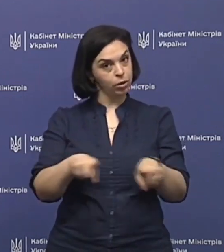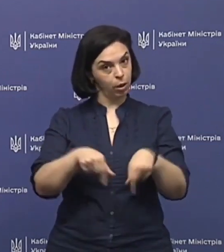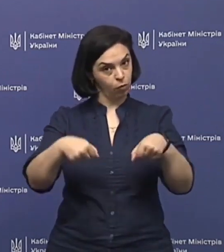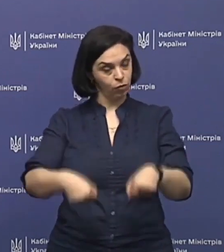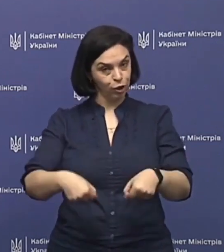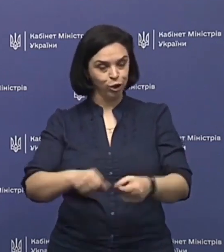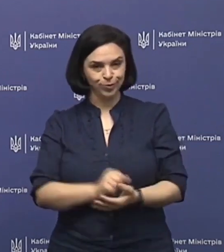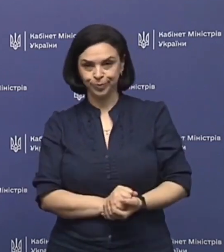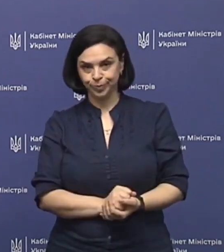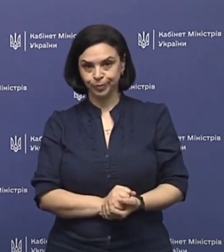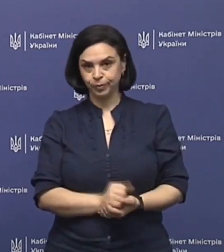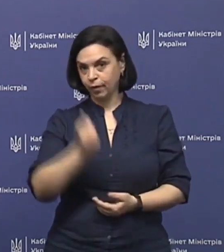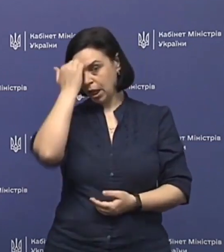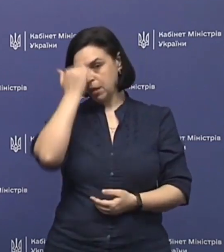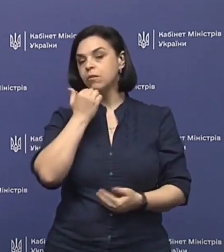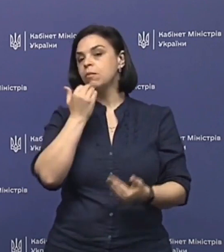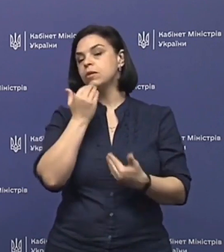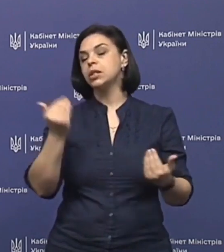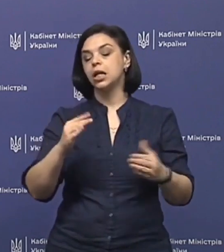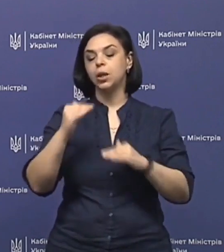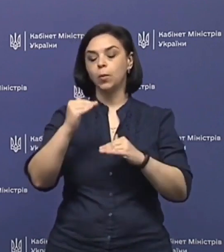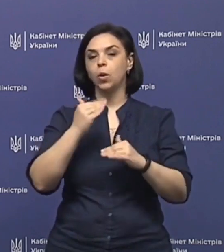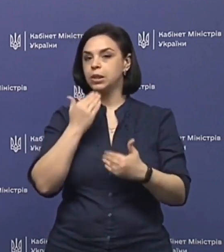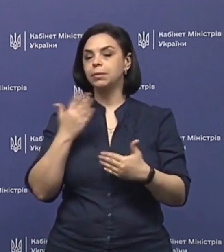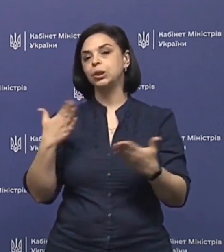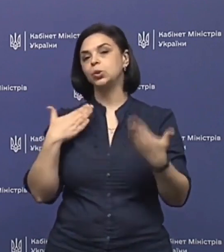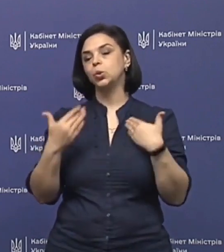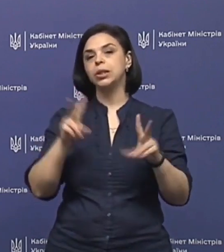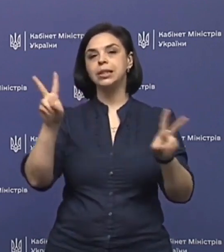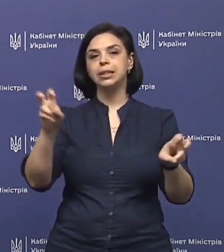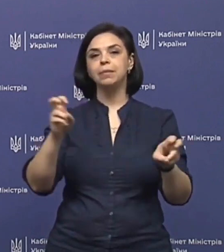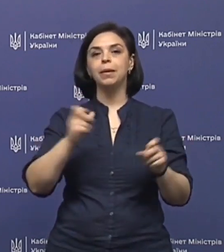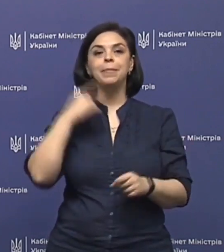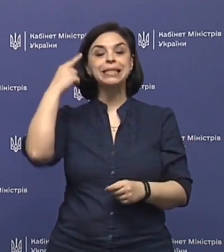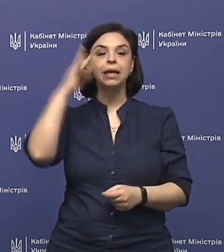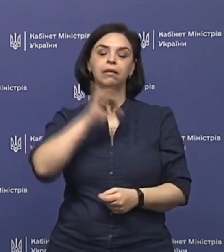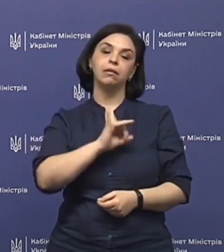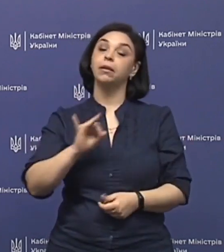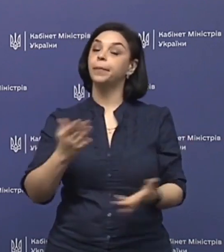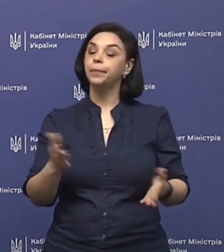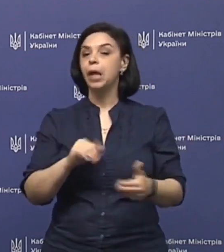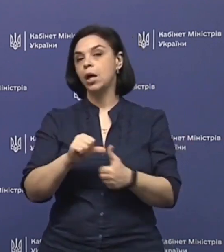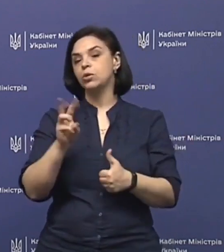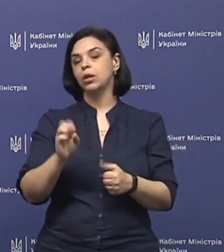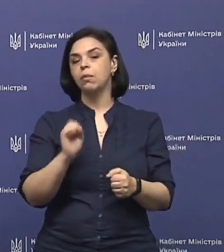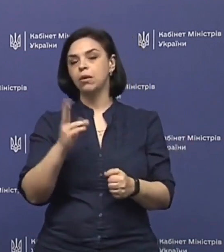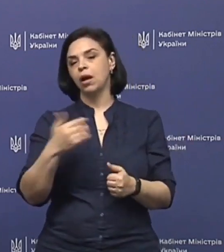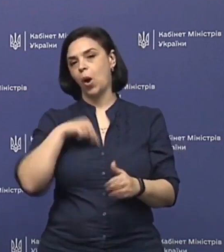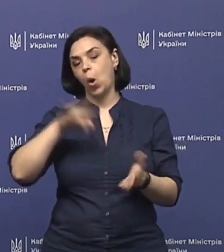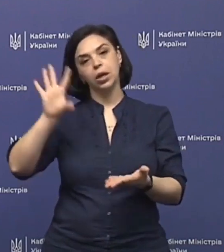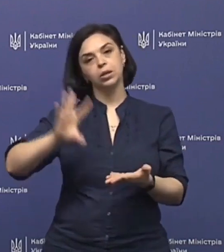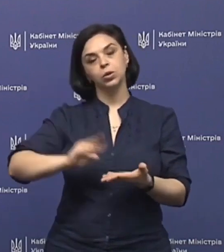погрож. Дякую. І останній блок запитань стосується теми психіатрії. Зокрема, як Ви